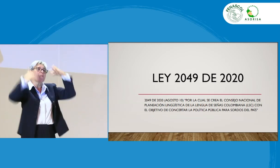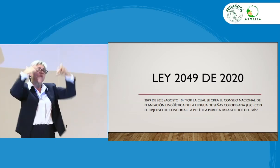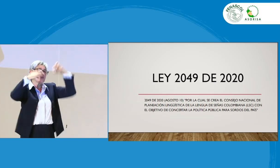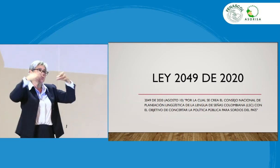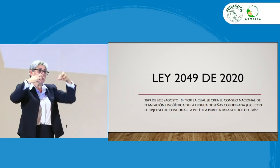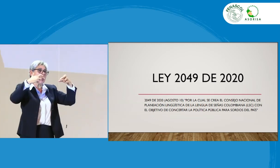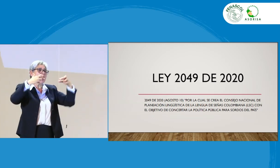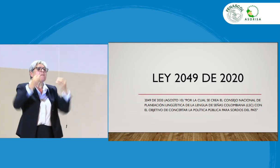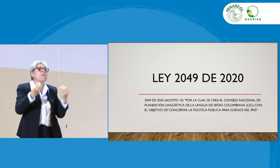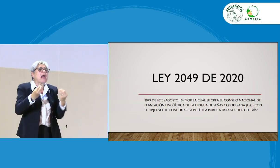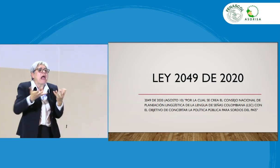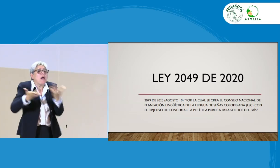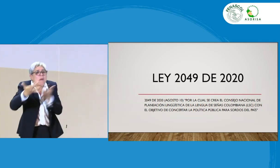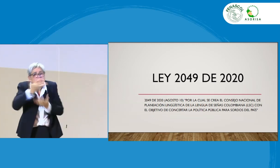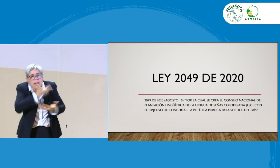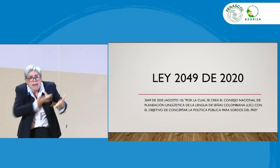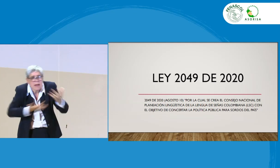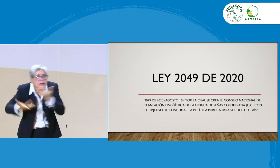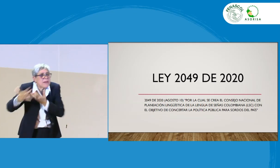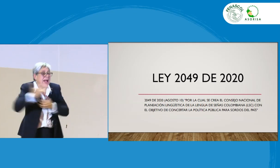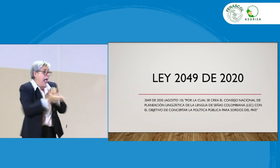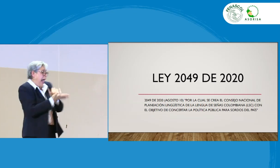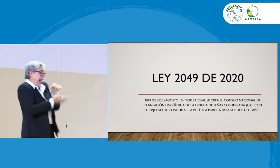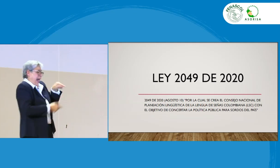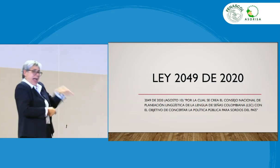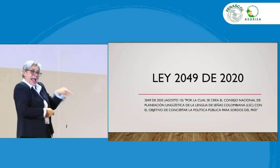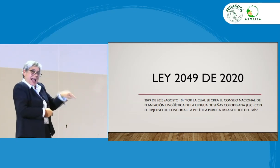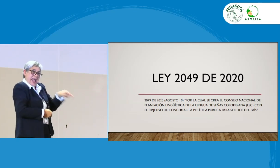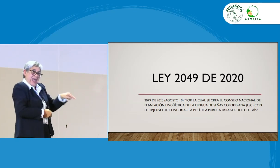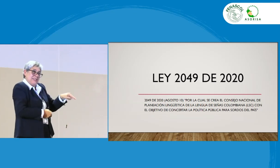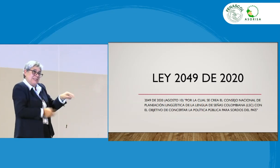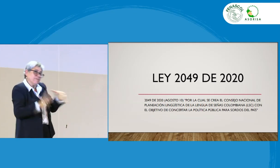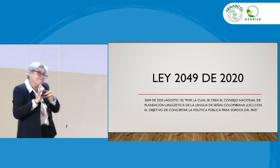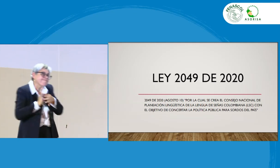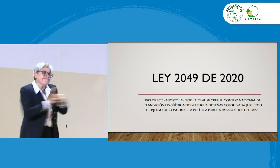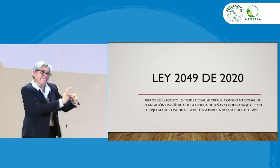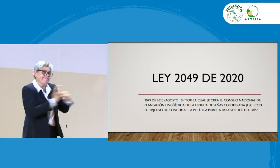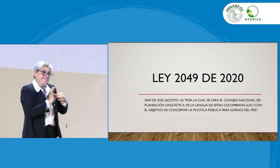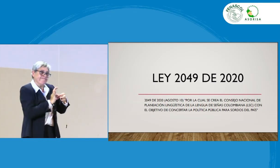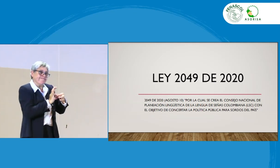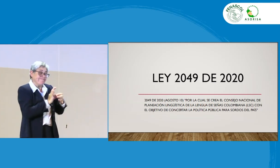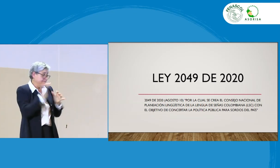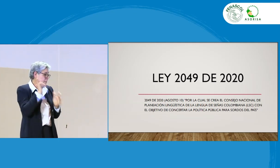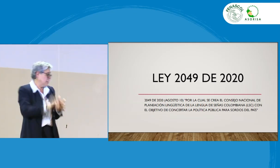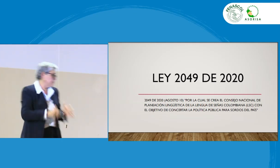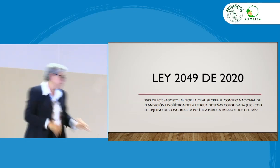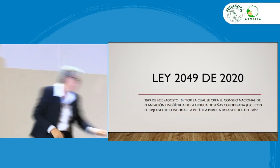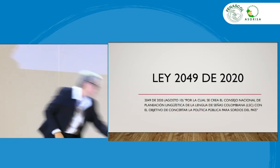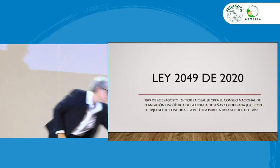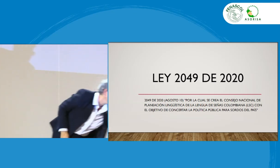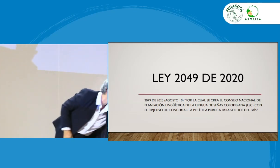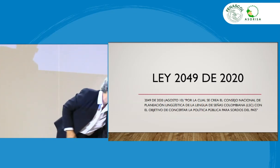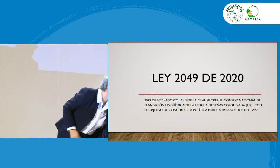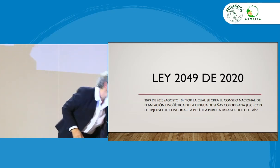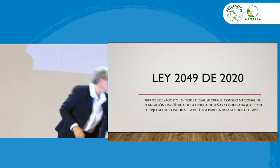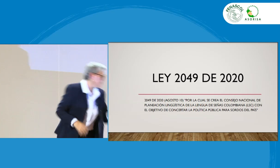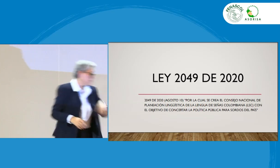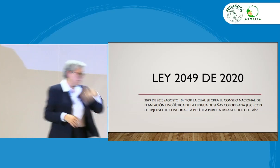profesionales que analizamos. Tiene relación con esto. Va unido a esta ley. La siguiente.